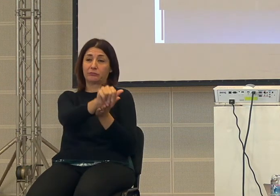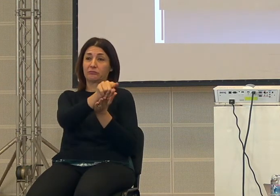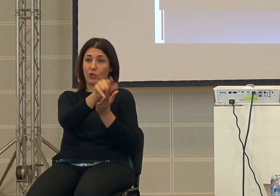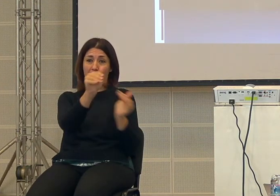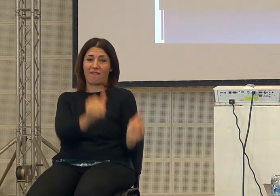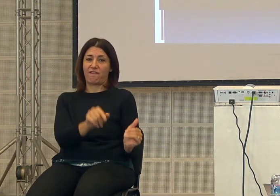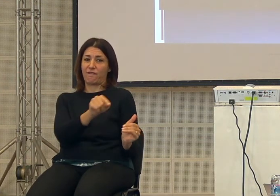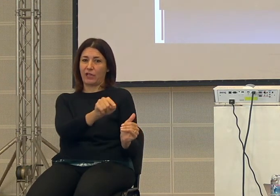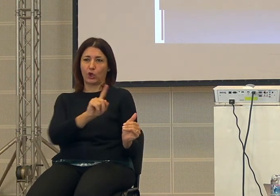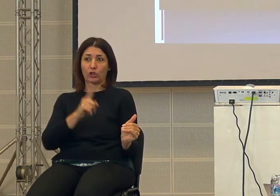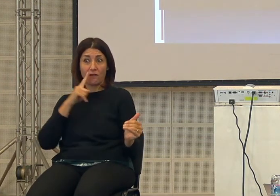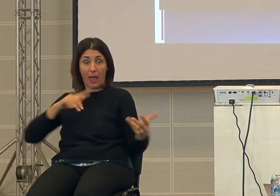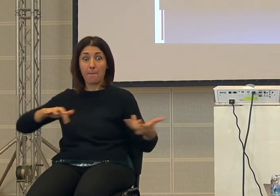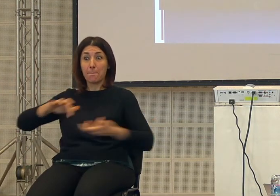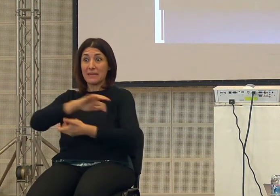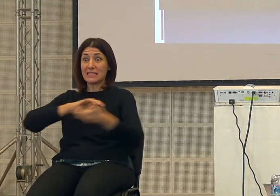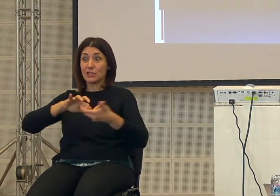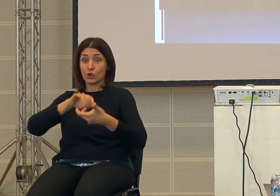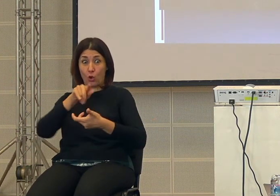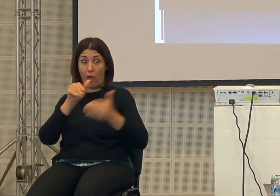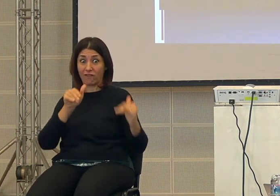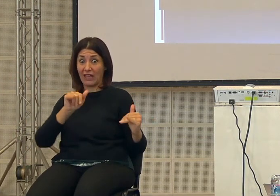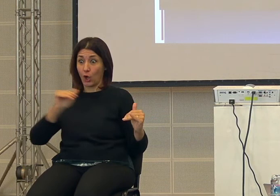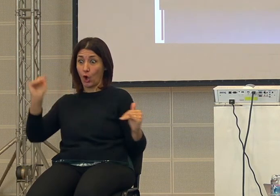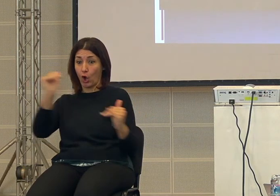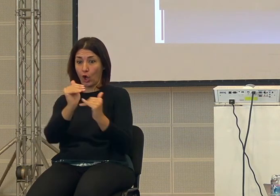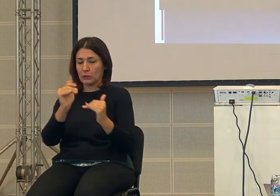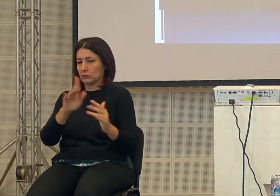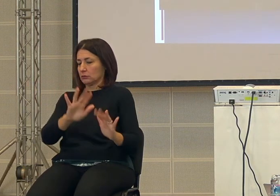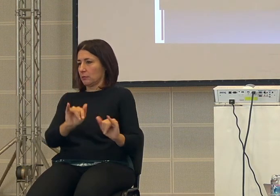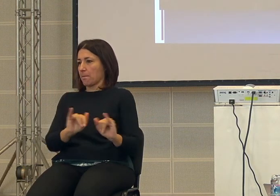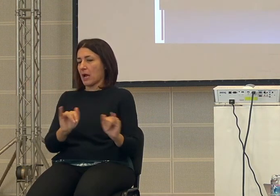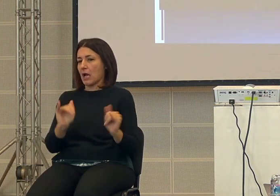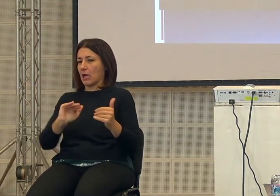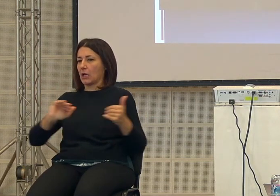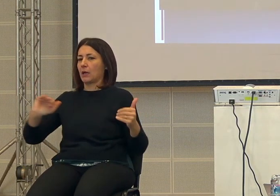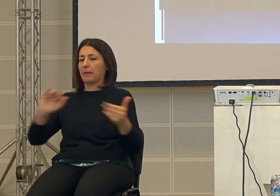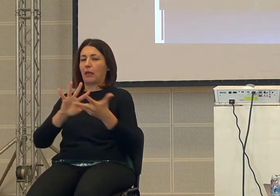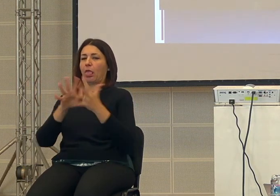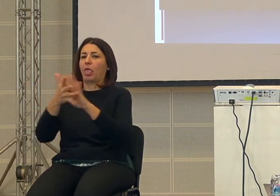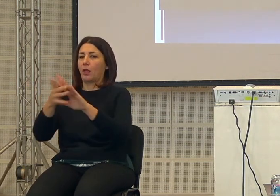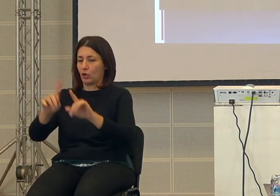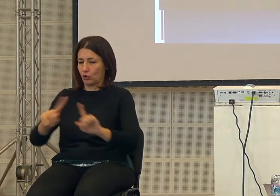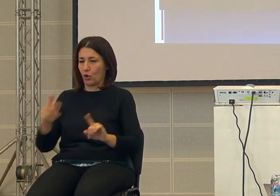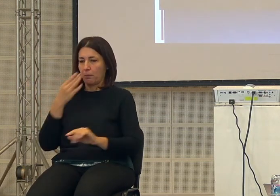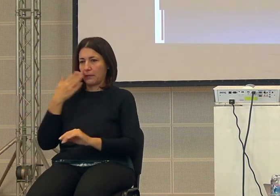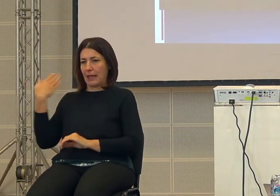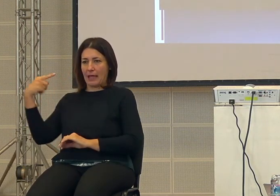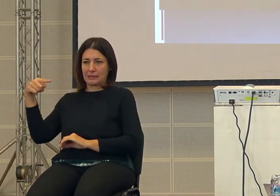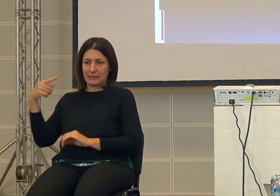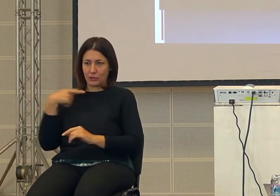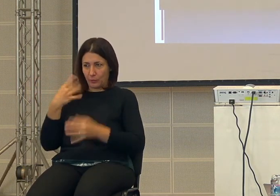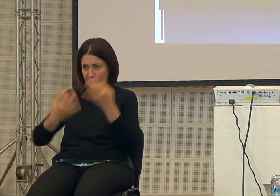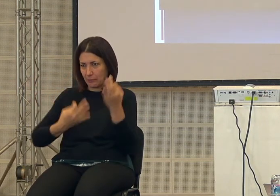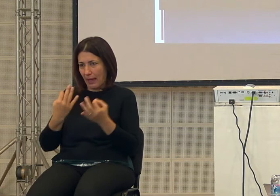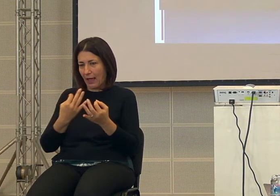non devono assolutamente mescolarsi con quelle inferiori cioè incrociarsi con quelle inferiori perché altrimenti degenerano questo è il nazismo insomma non c'è